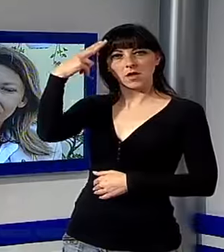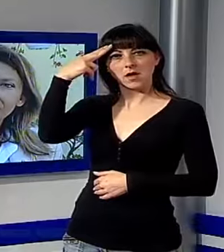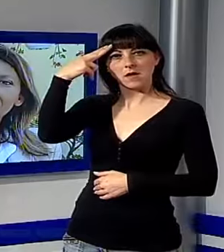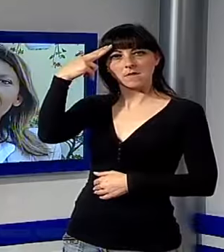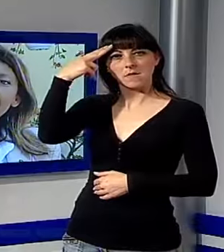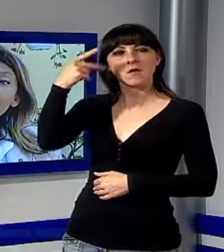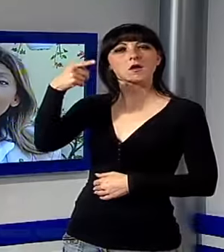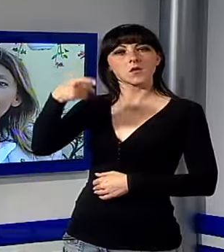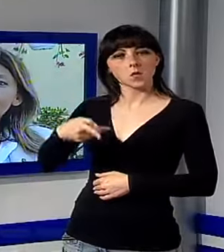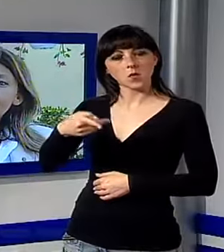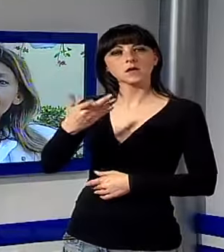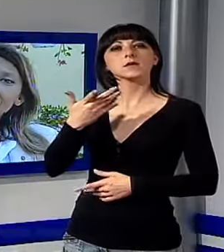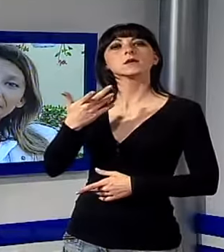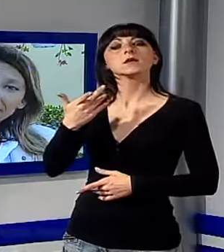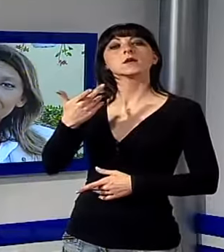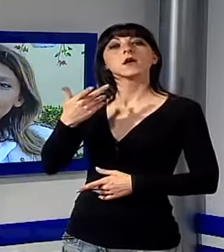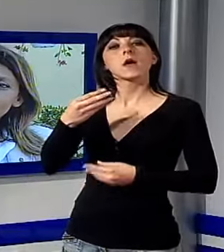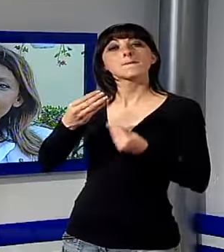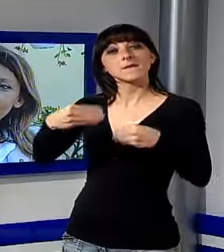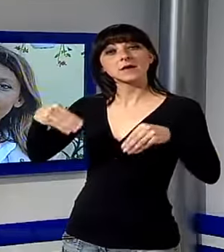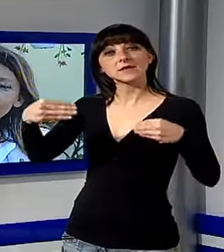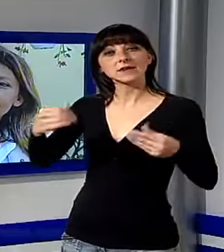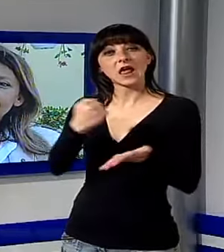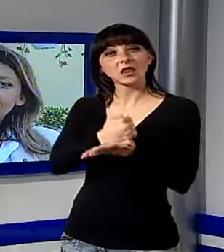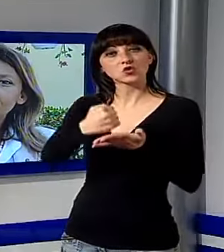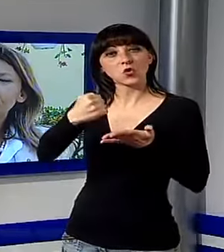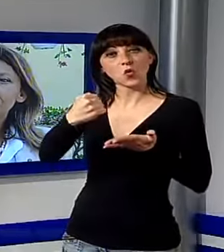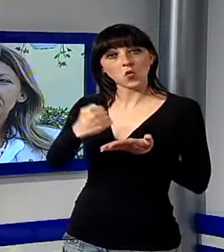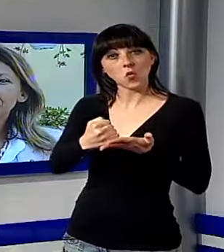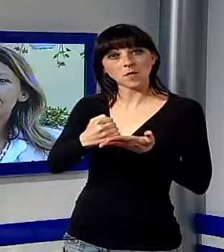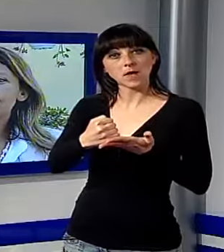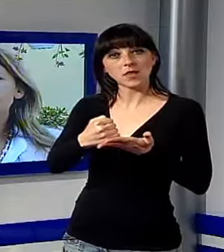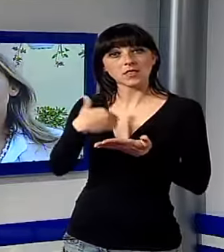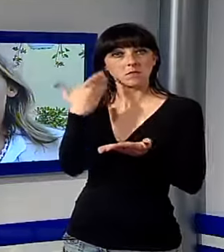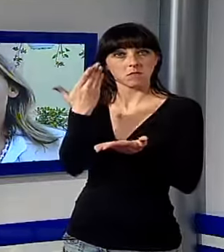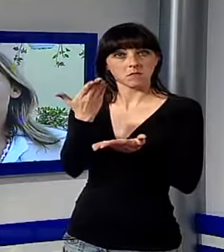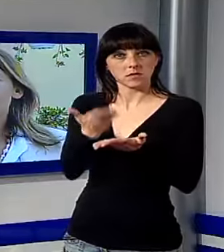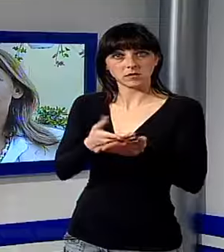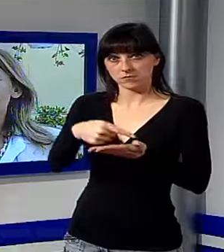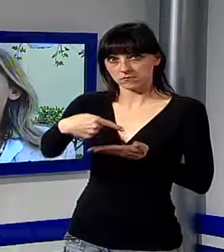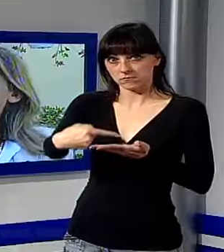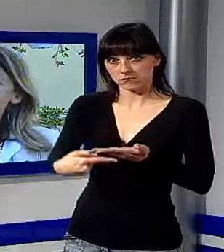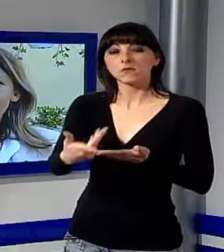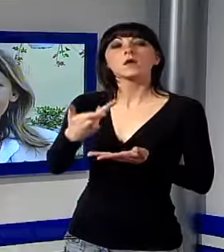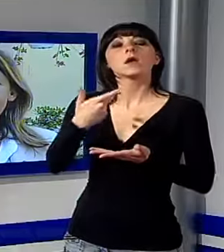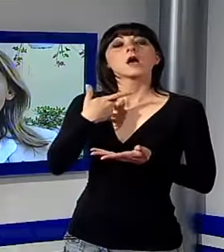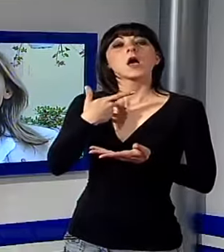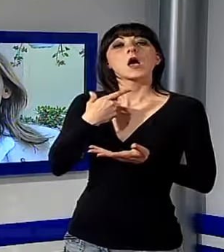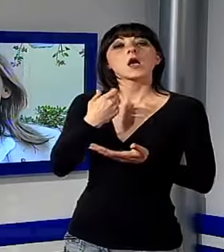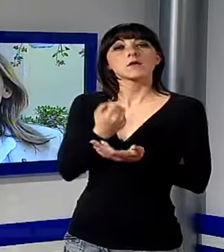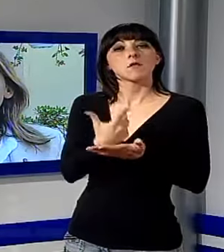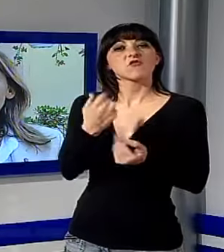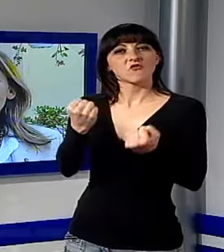ricorrenza e il materiale documentario che oggi stiamo per presentare assume per Celle una importanza rilevante,